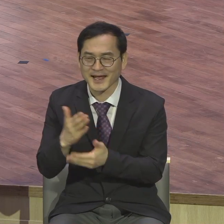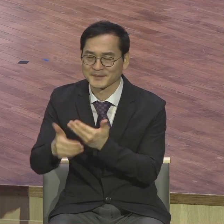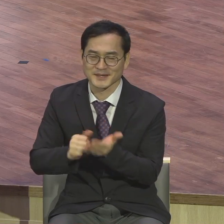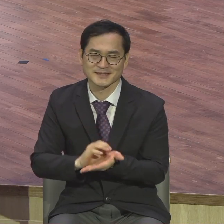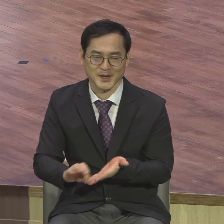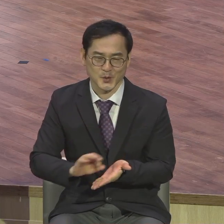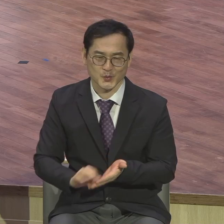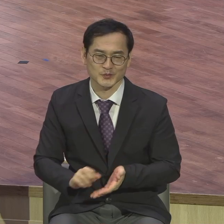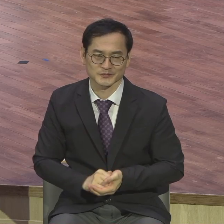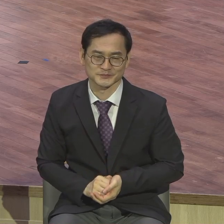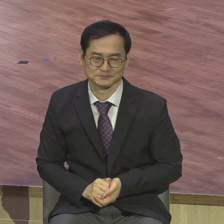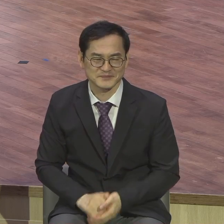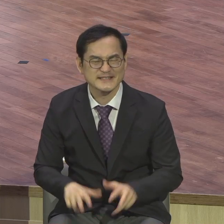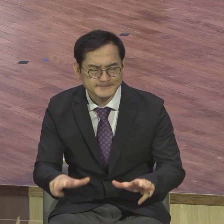해라 다음에 해라